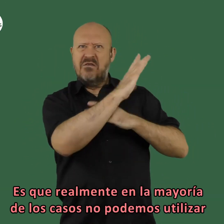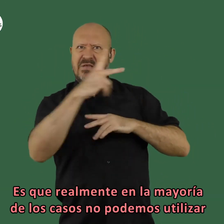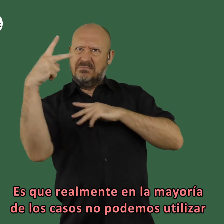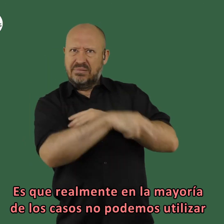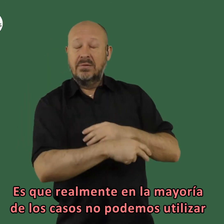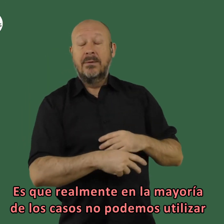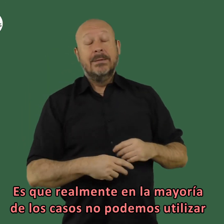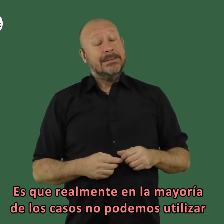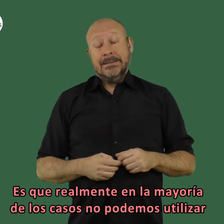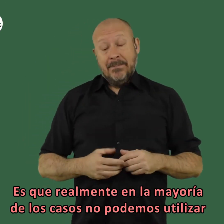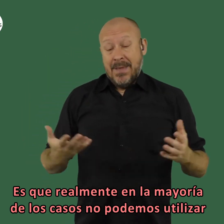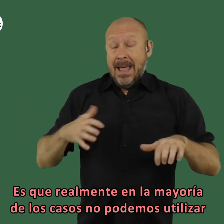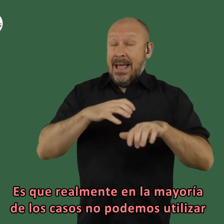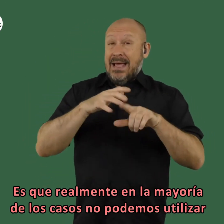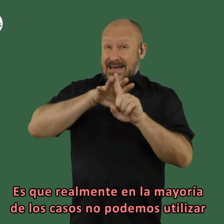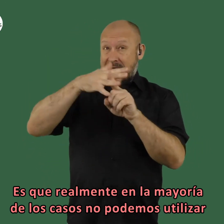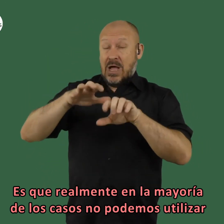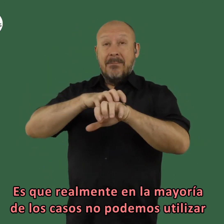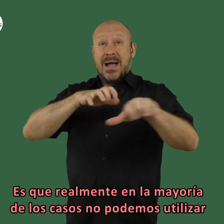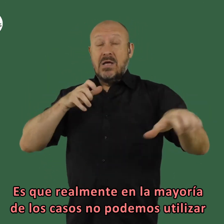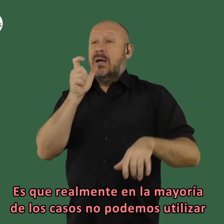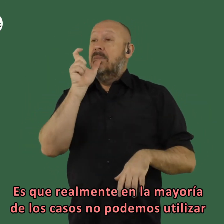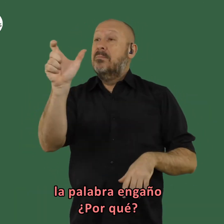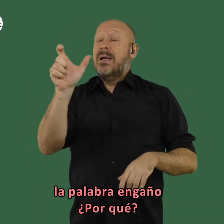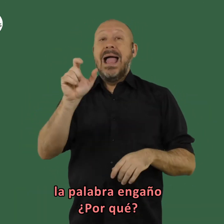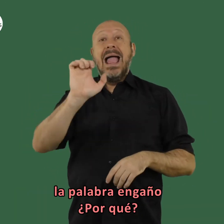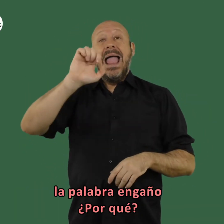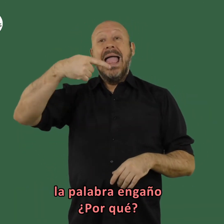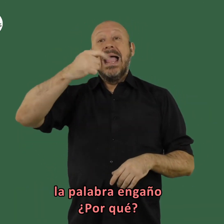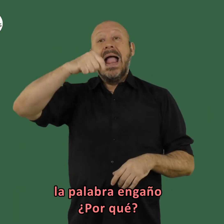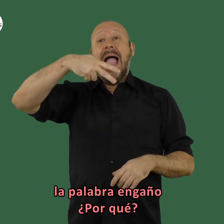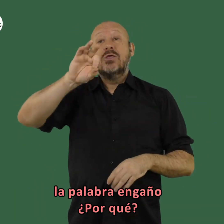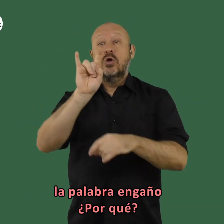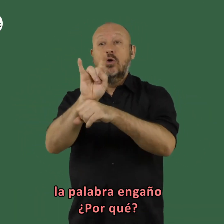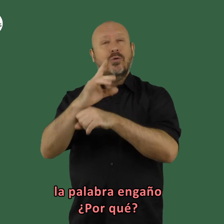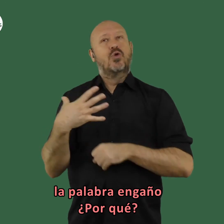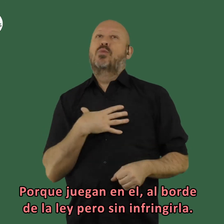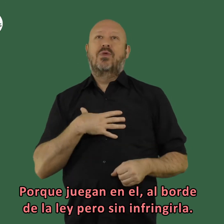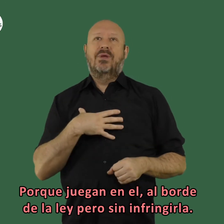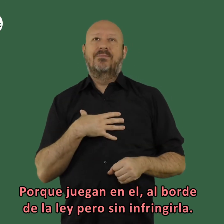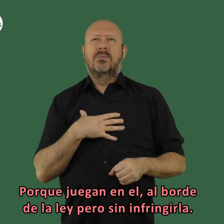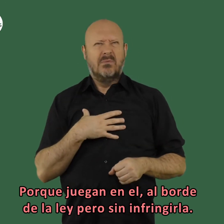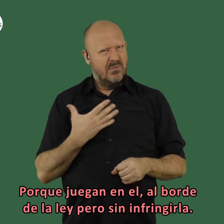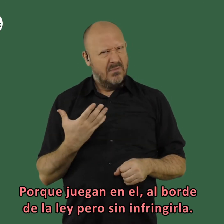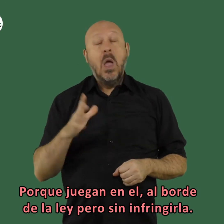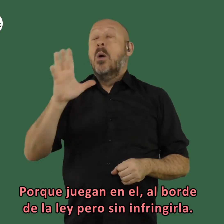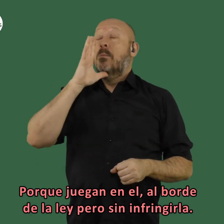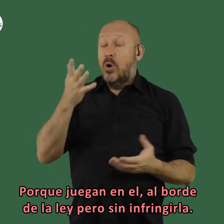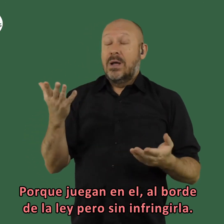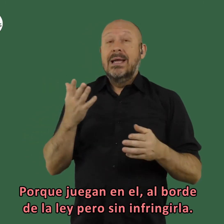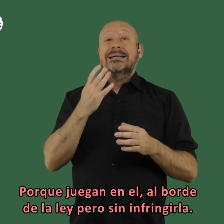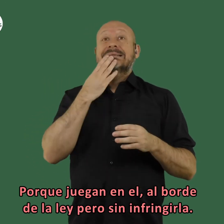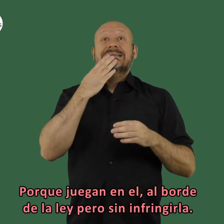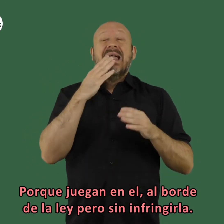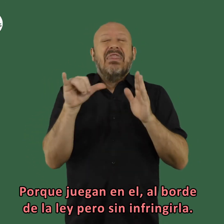realmente en la mayoría de los casos no podemos utilizar la palabra engaño porque porque juegan en él